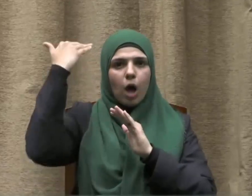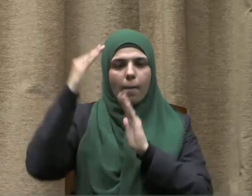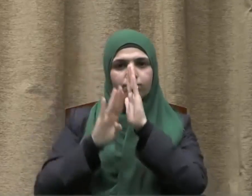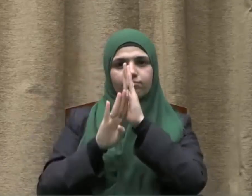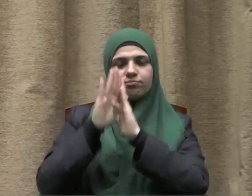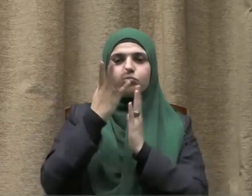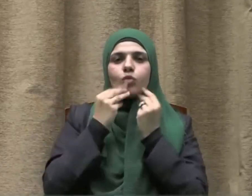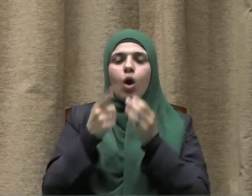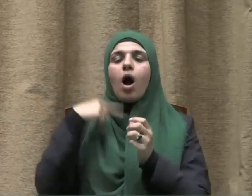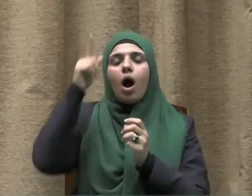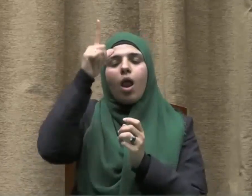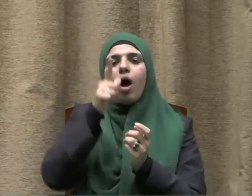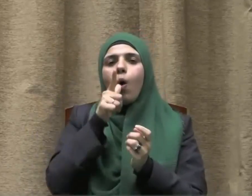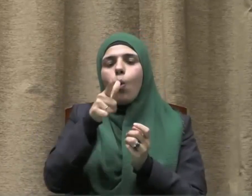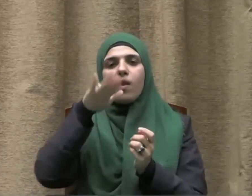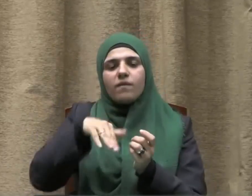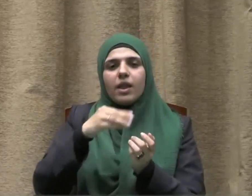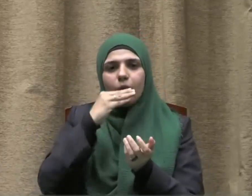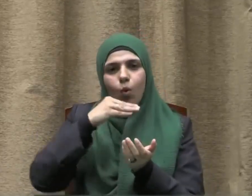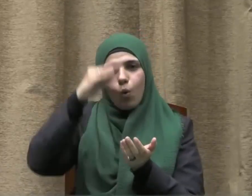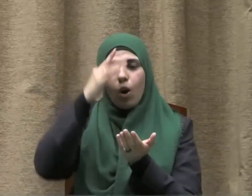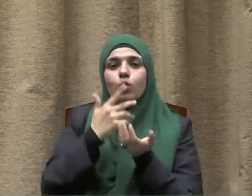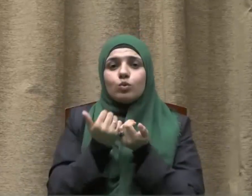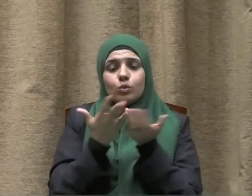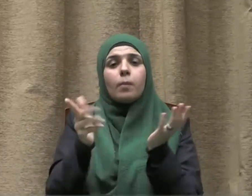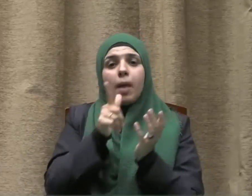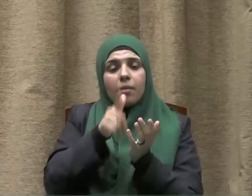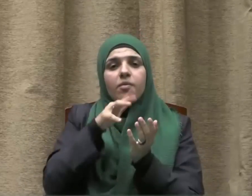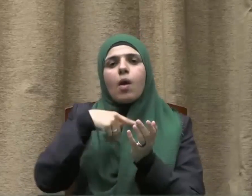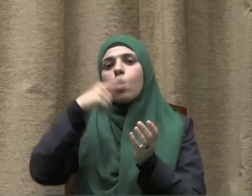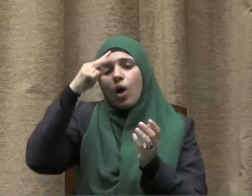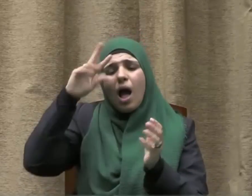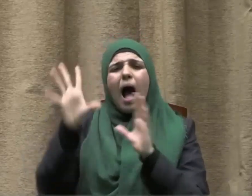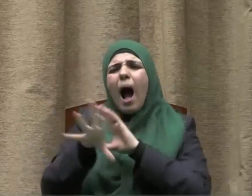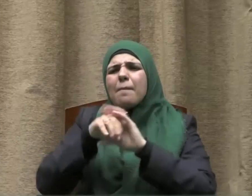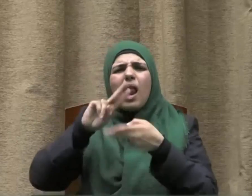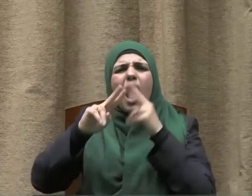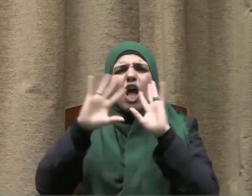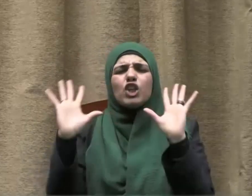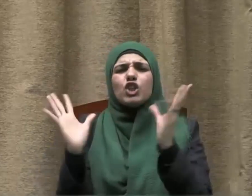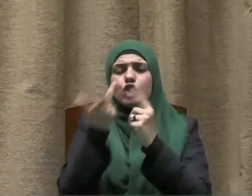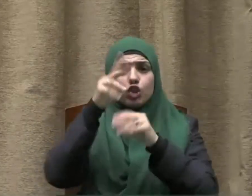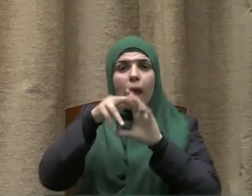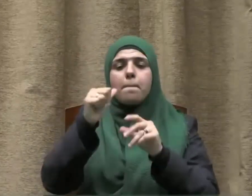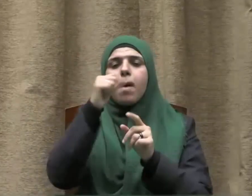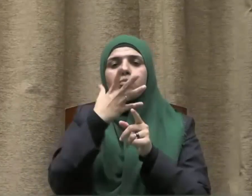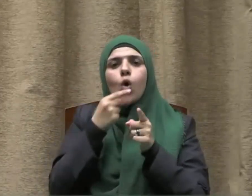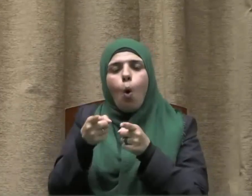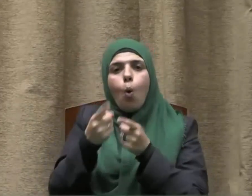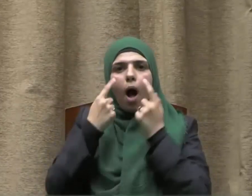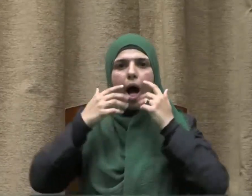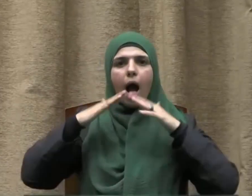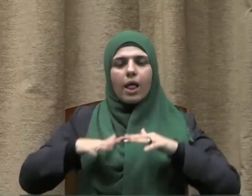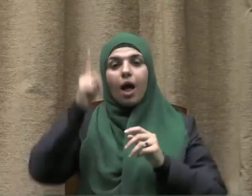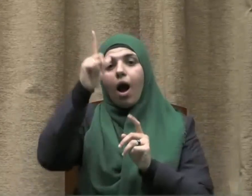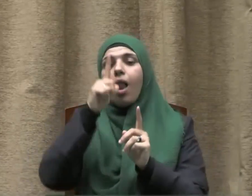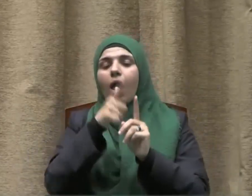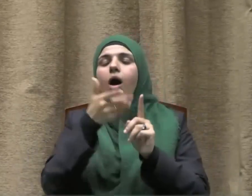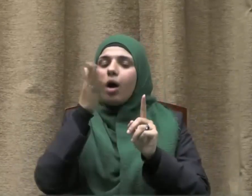حيث يقول الحق سبحانه وجعلنا من الماء كل شيء حي ويقول سبحانه